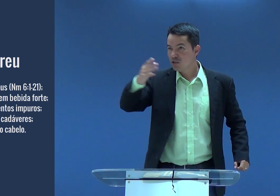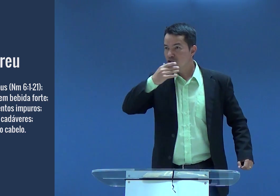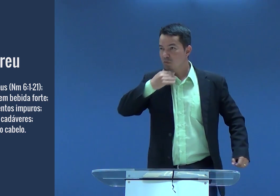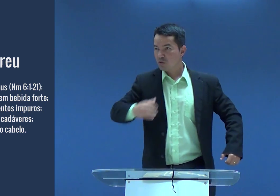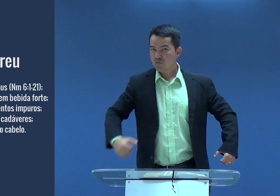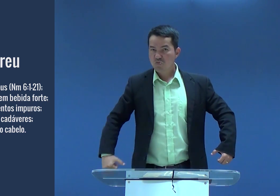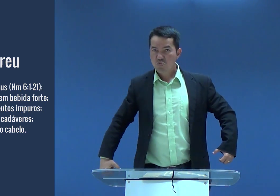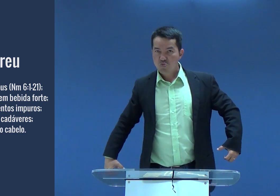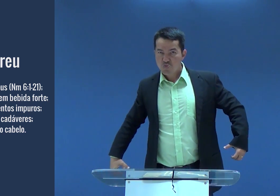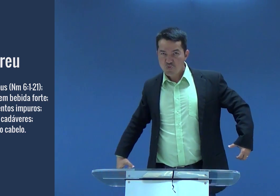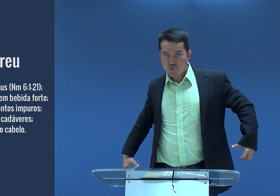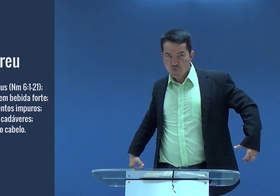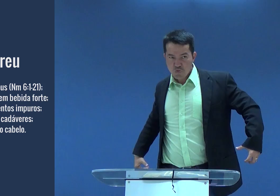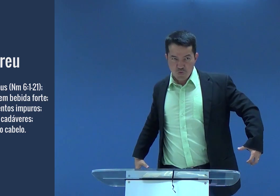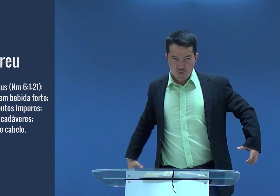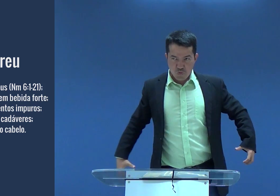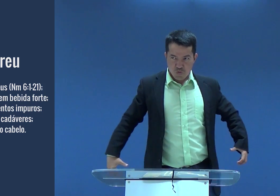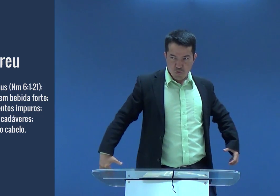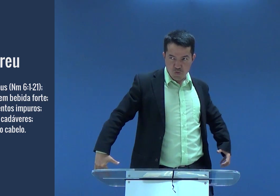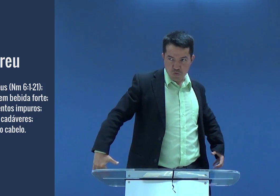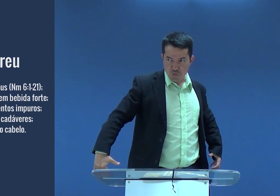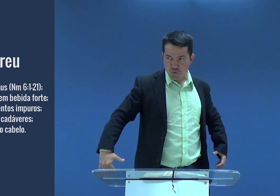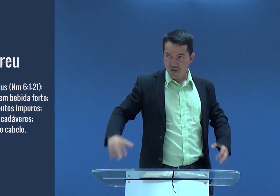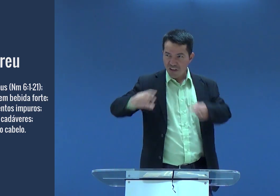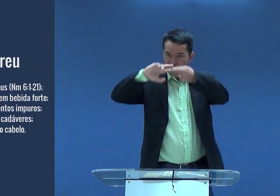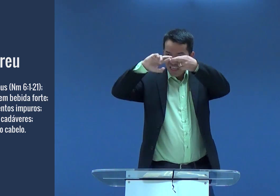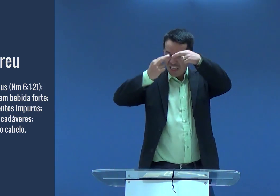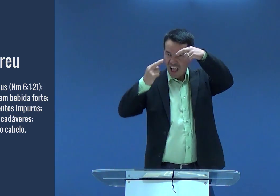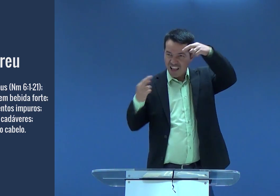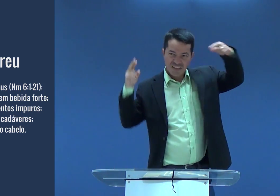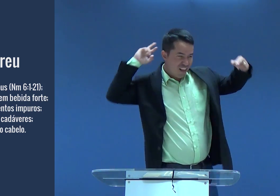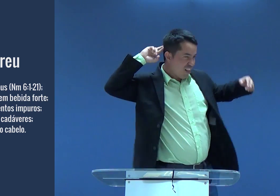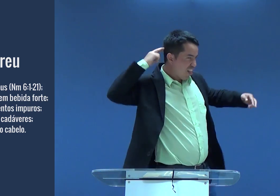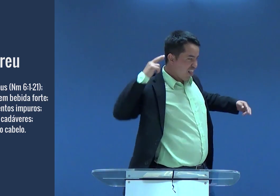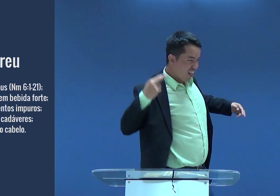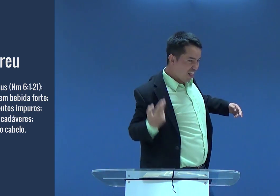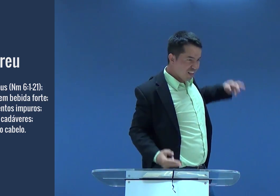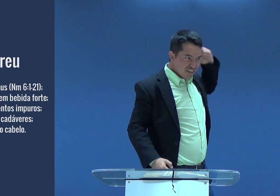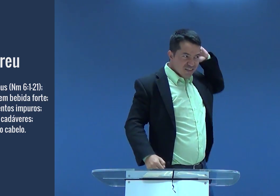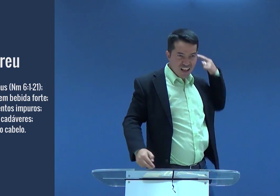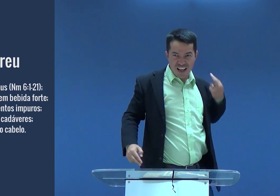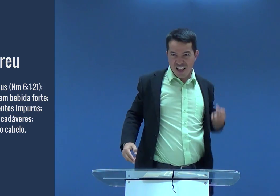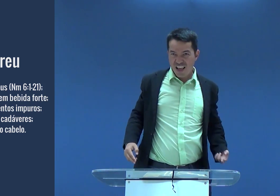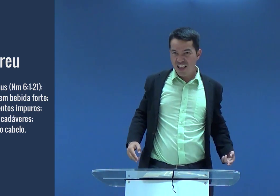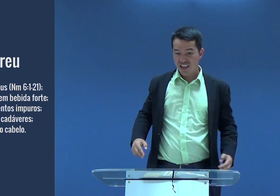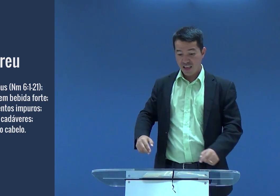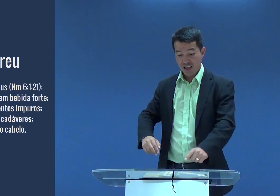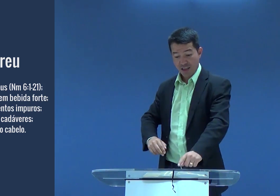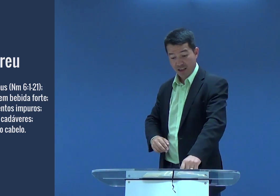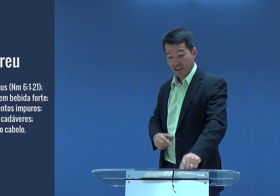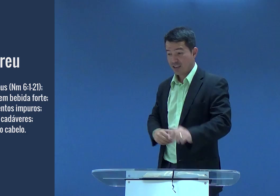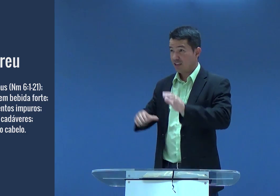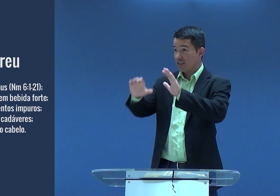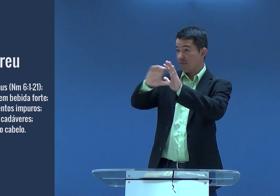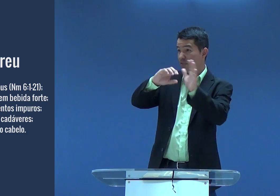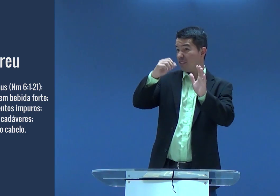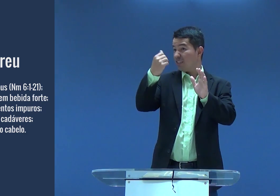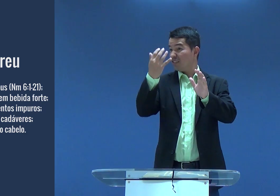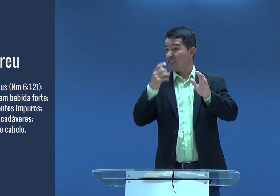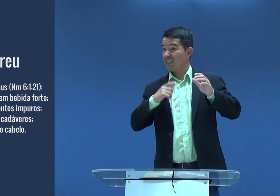Você imagina um homem grandão, fortão, com uma trança gigante. Tranças, né? Acabou partido no